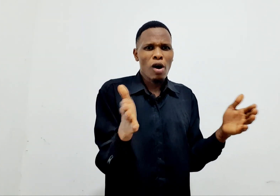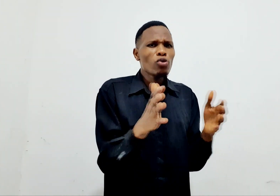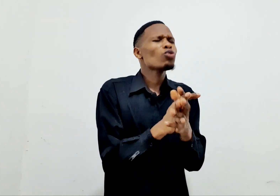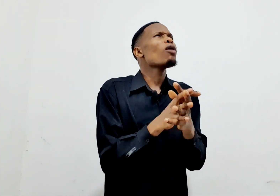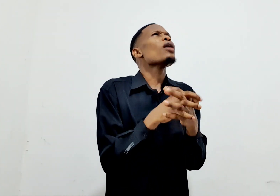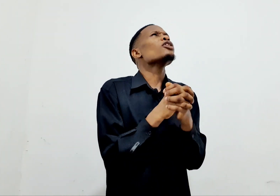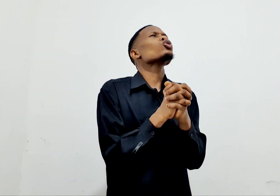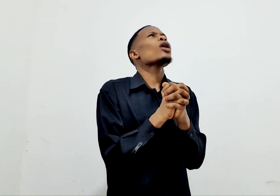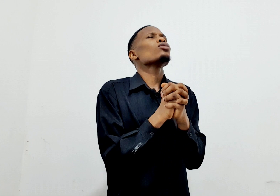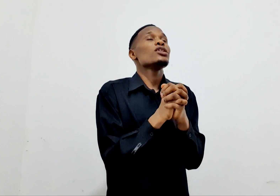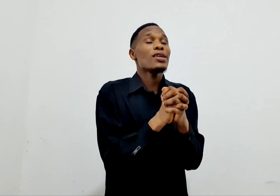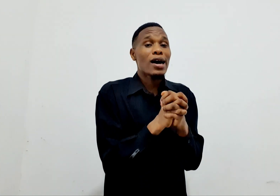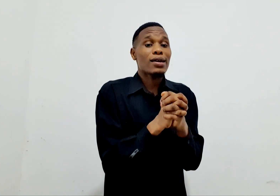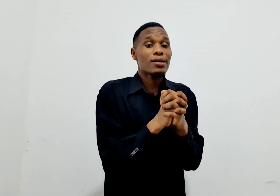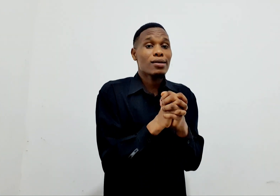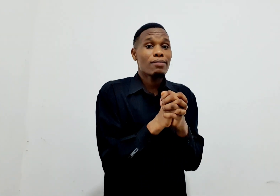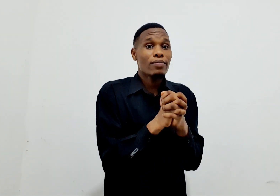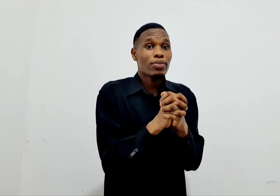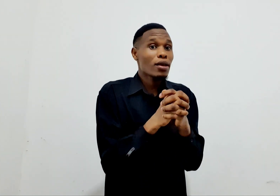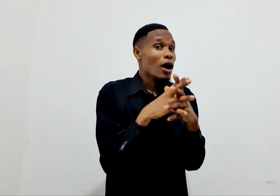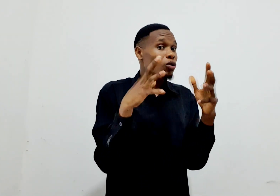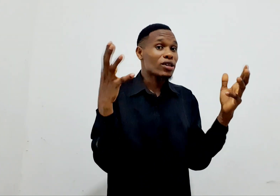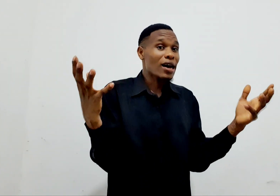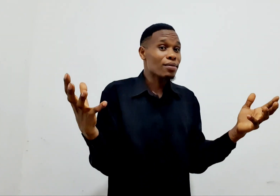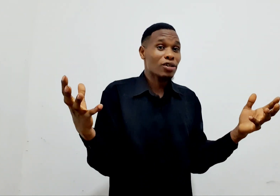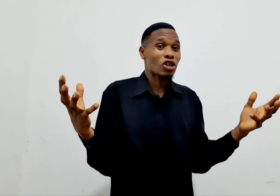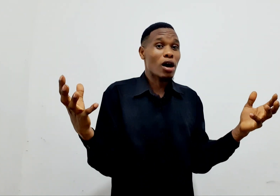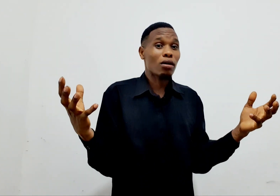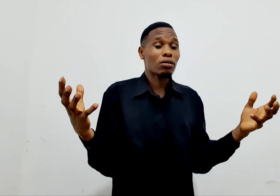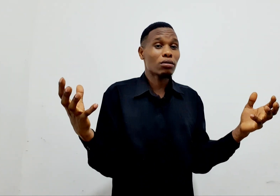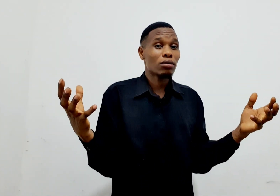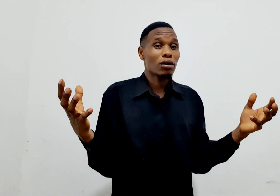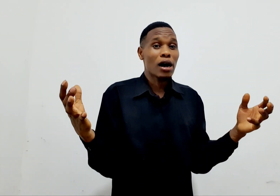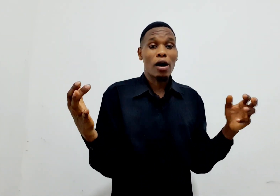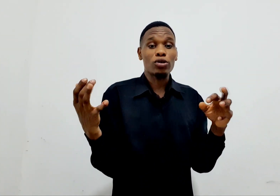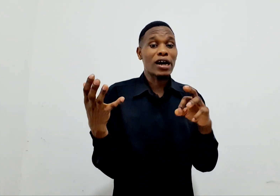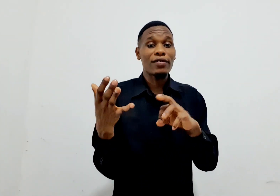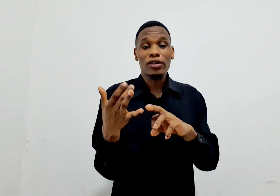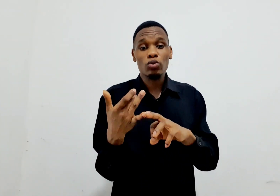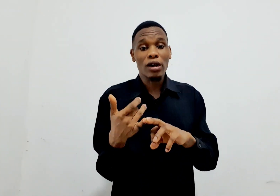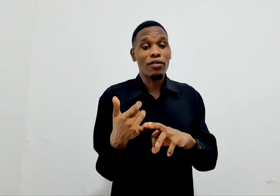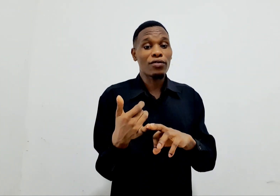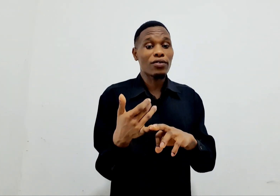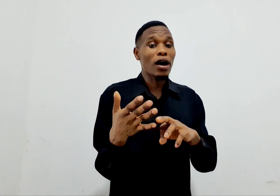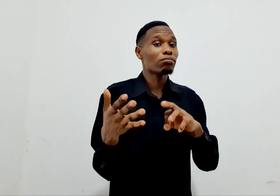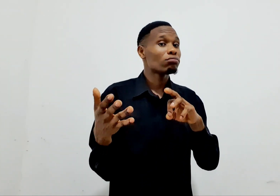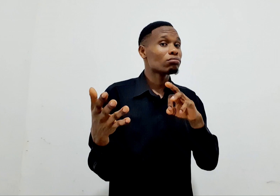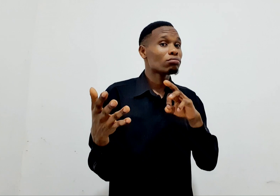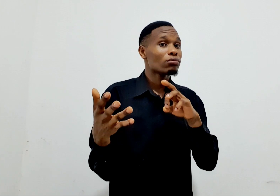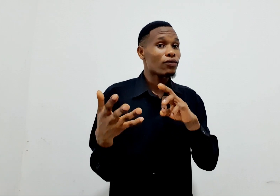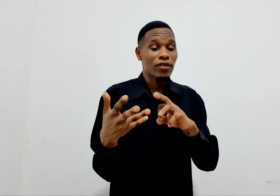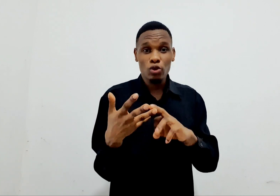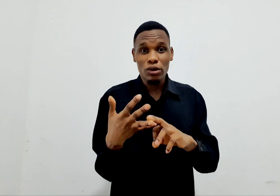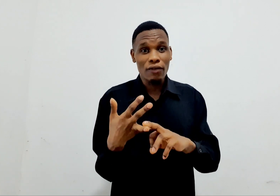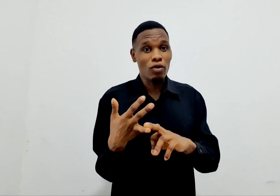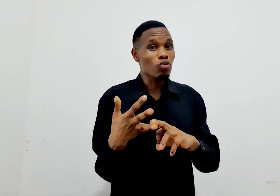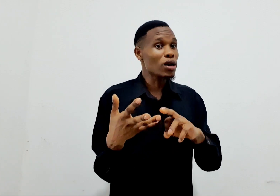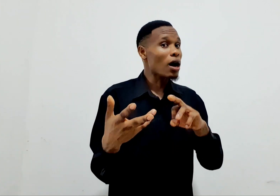Ulipua maanzu haujijari, haujari maisha hako, haujari vitu unavovivaa, vitu unavokula,